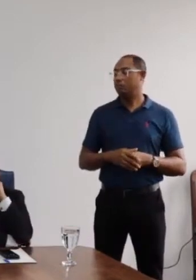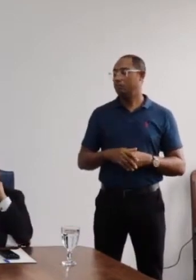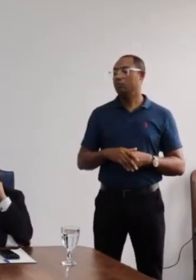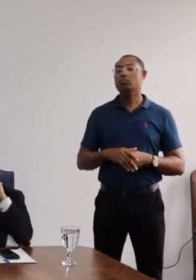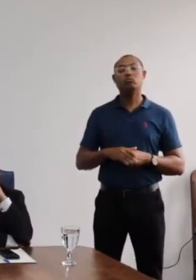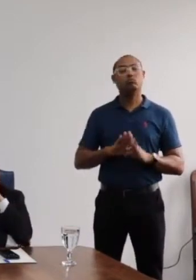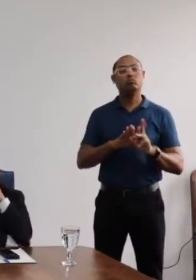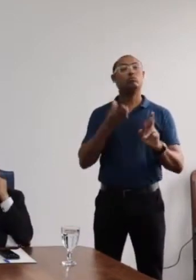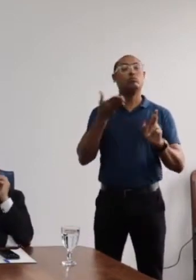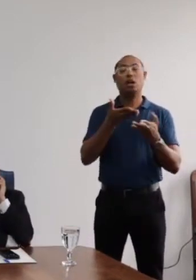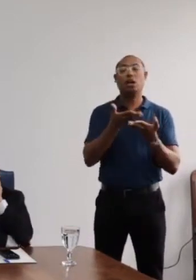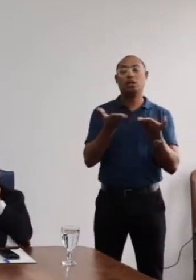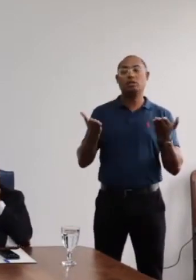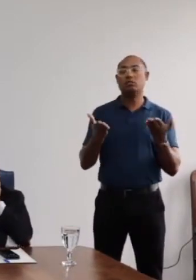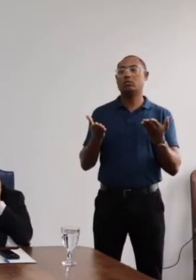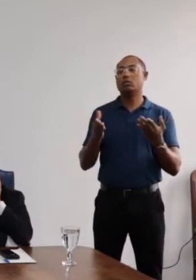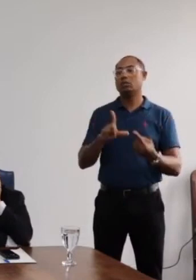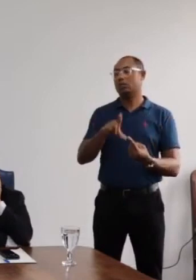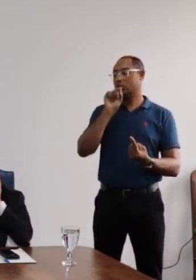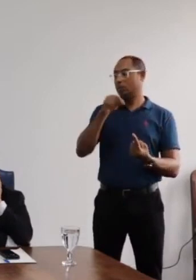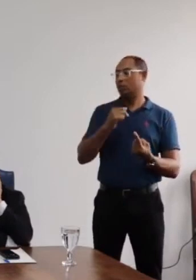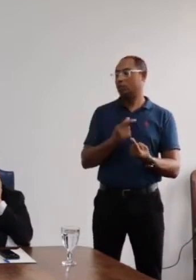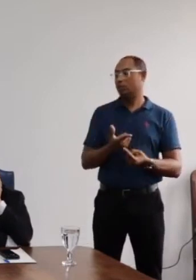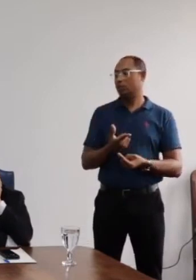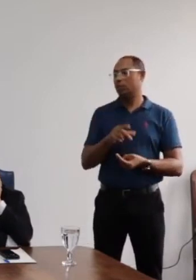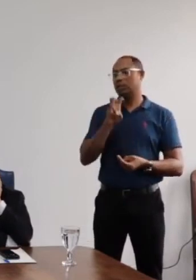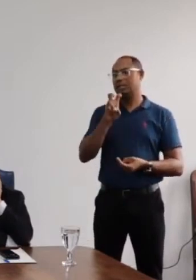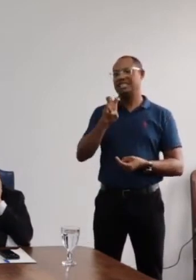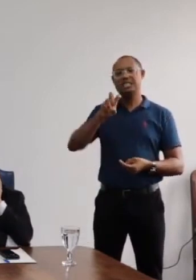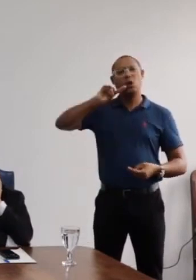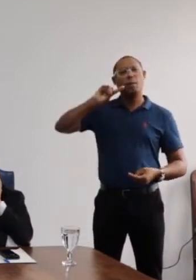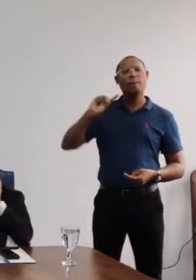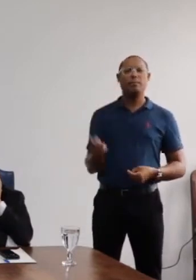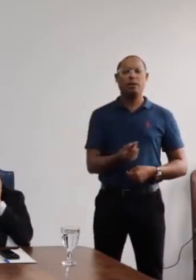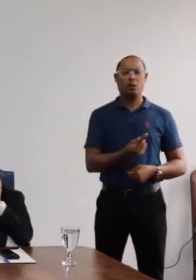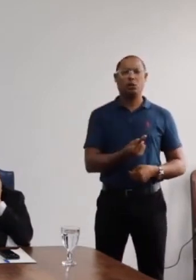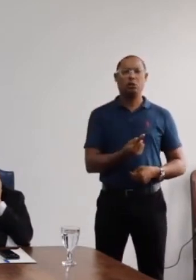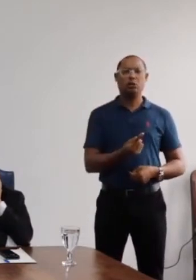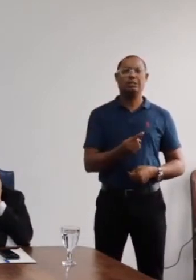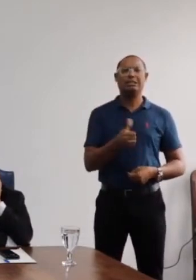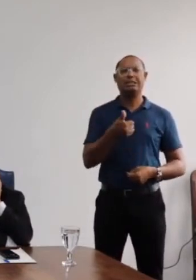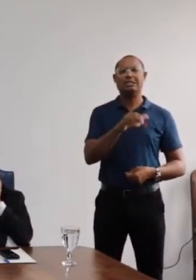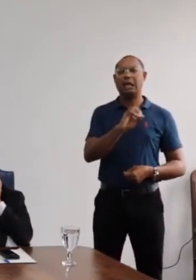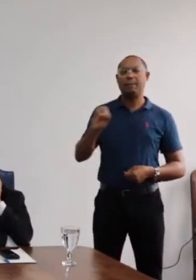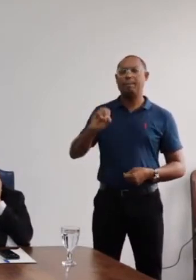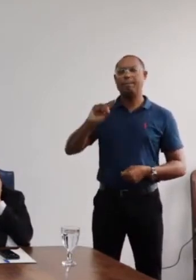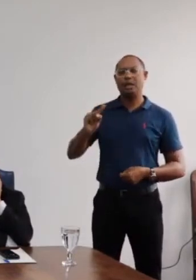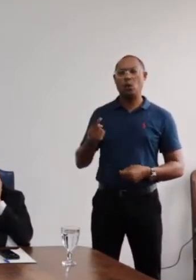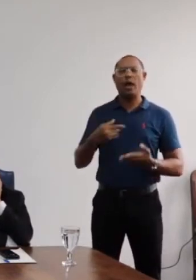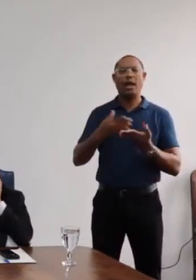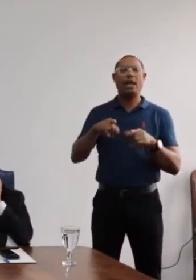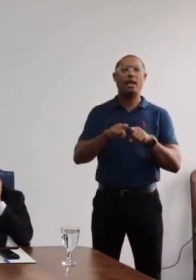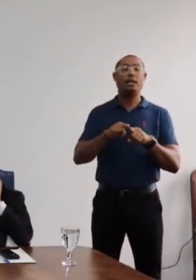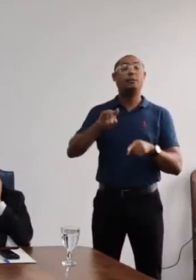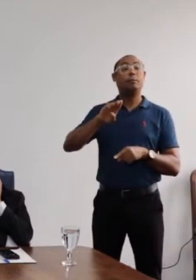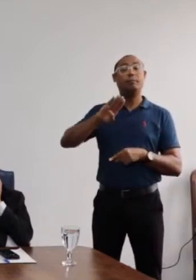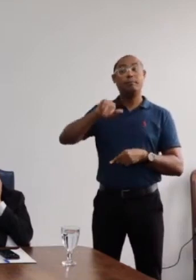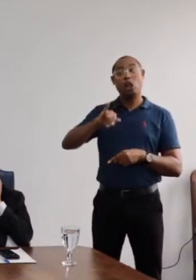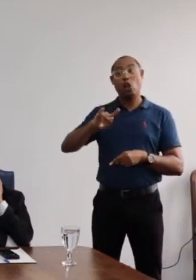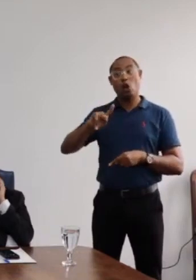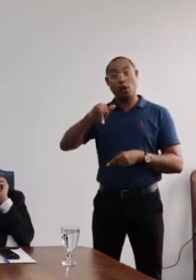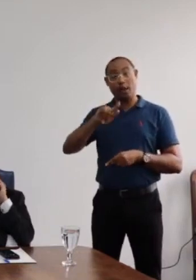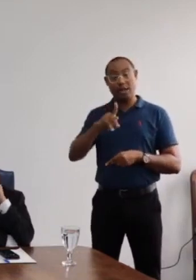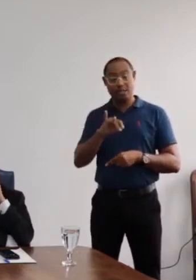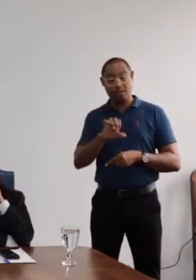indicação de um volume de R$ 5,1 milhões para o orçamento da